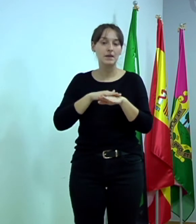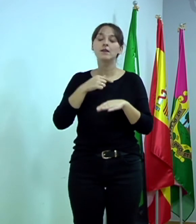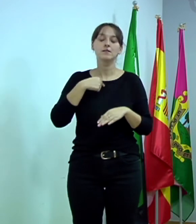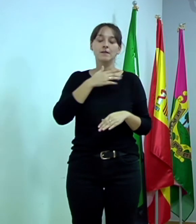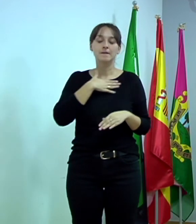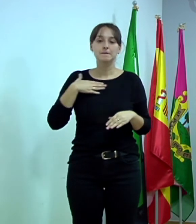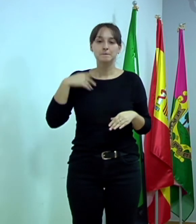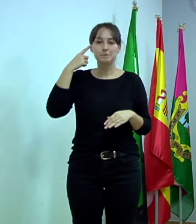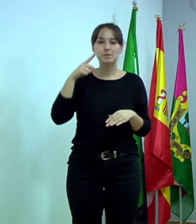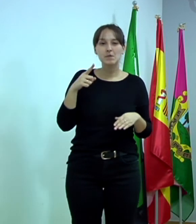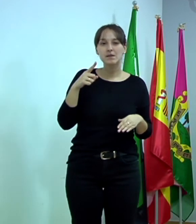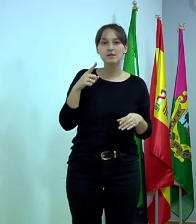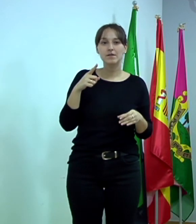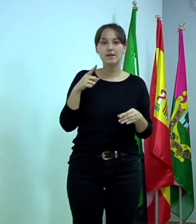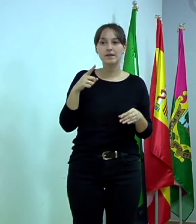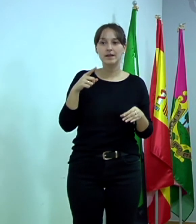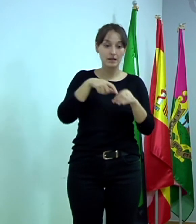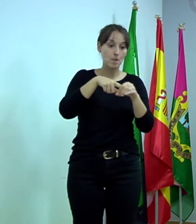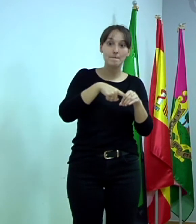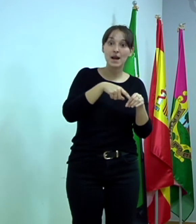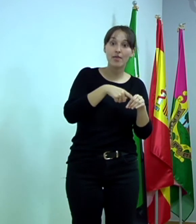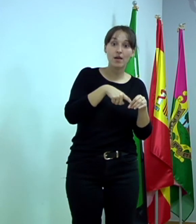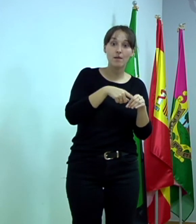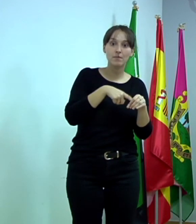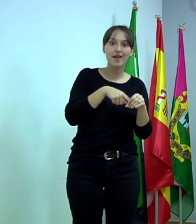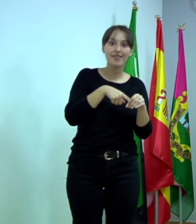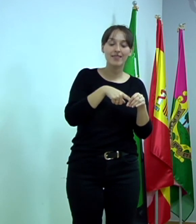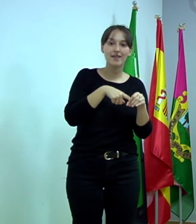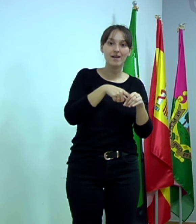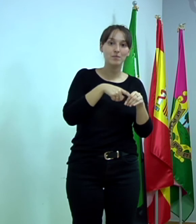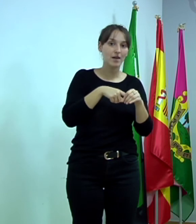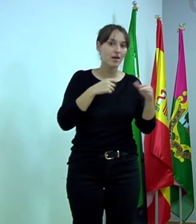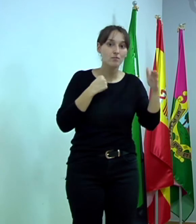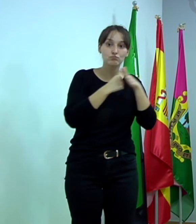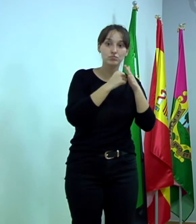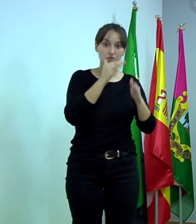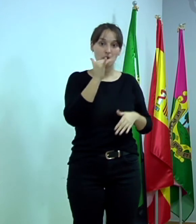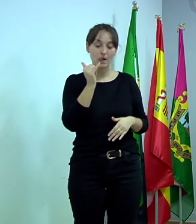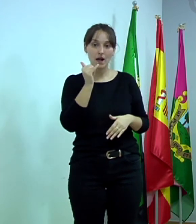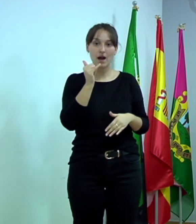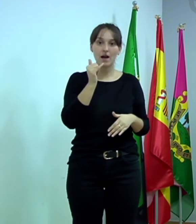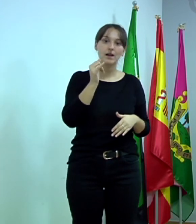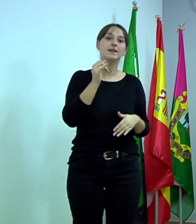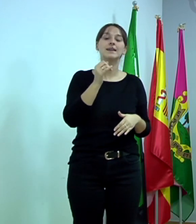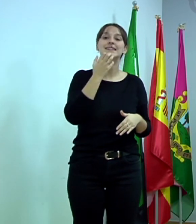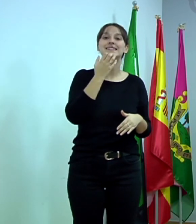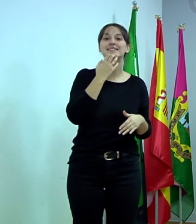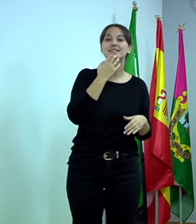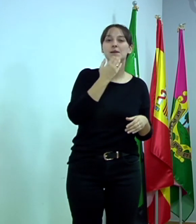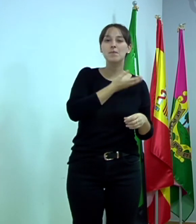limitación de plazas para los cursos online y si también se puede apuntar gente que no sea de Plasencia.